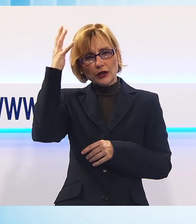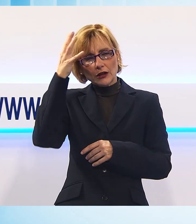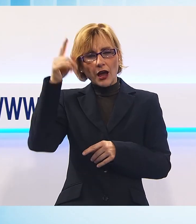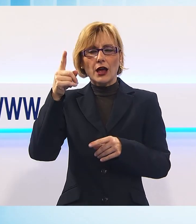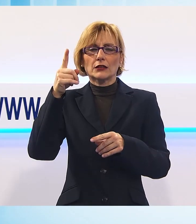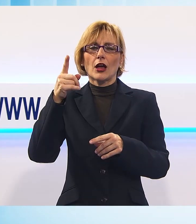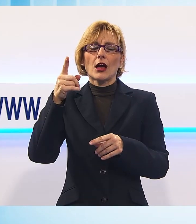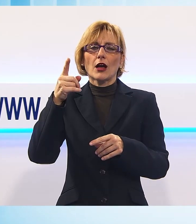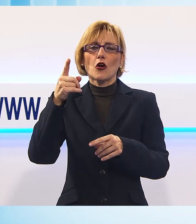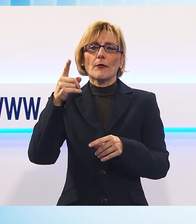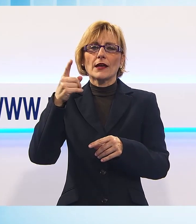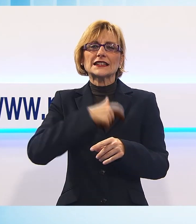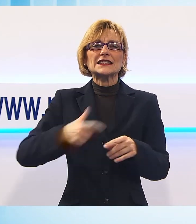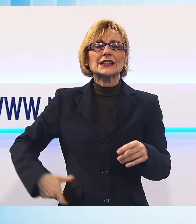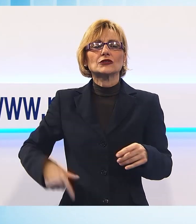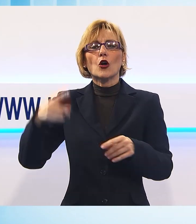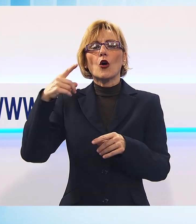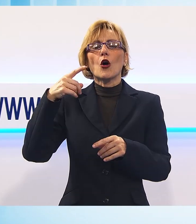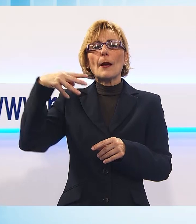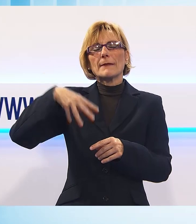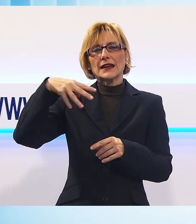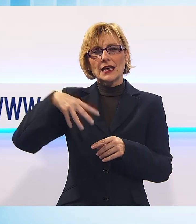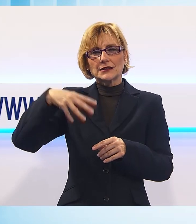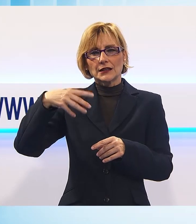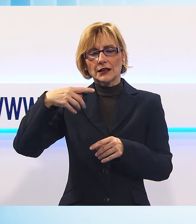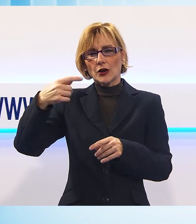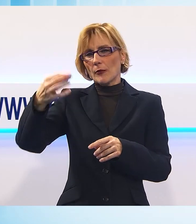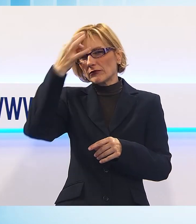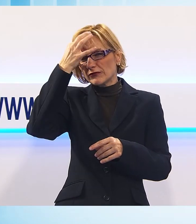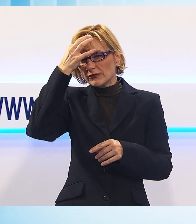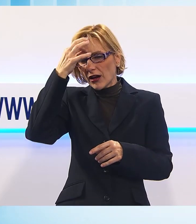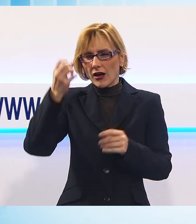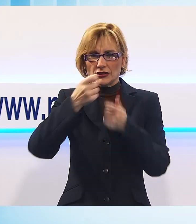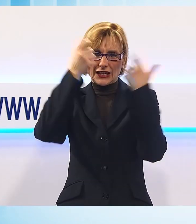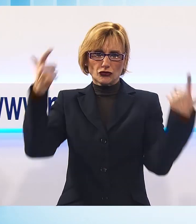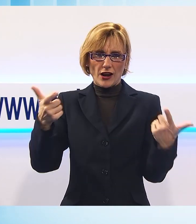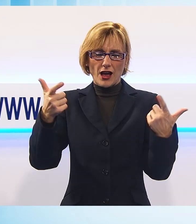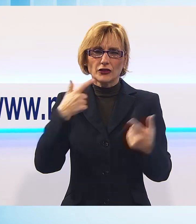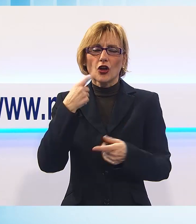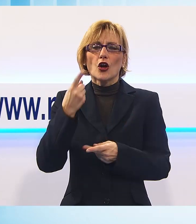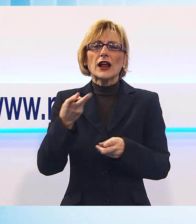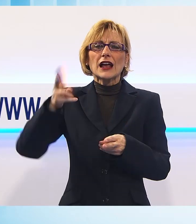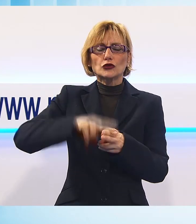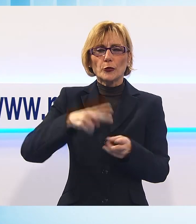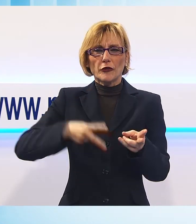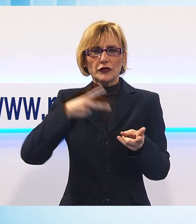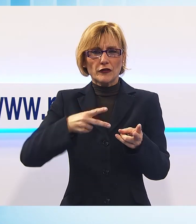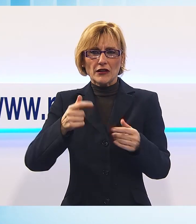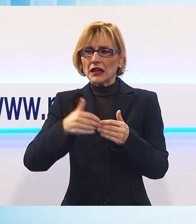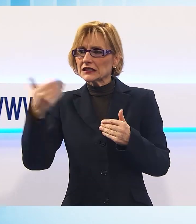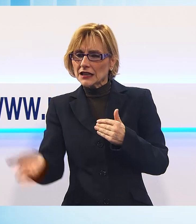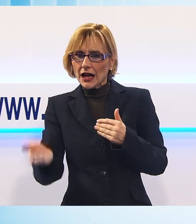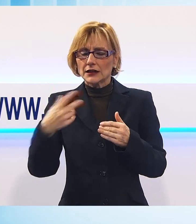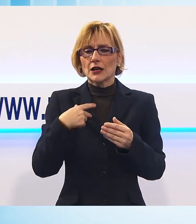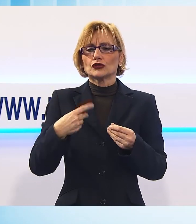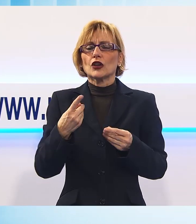realizzare il nostro sindaco Menesini ed è un'opera che è del tutto estranea al raddoppio ferroviario pur essendo essa stessa